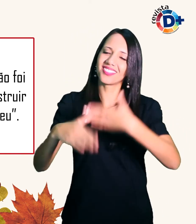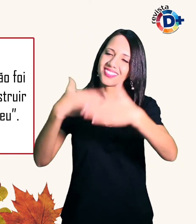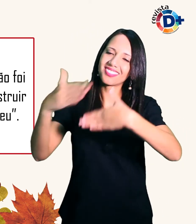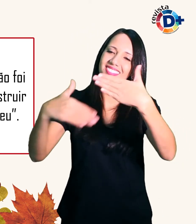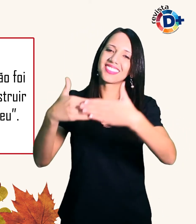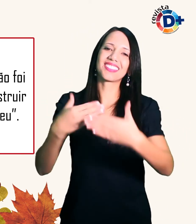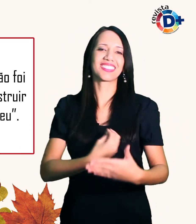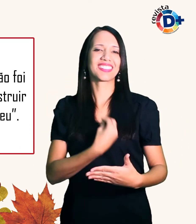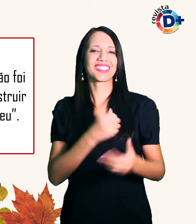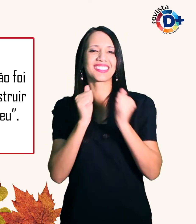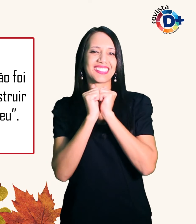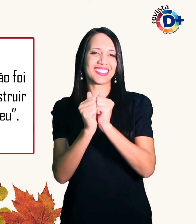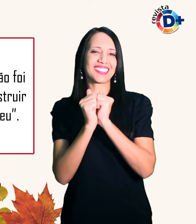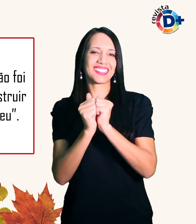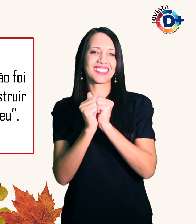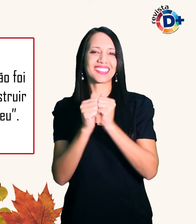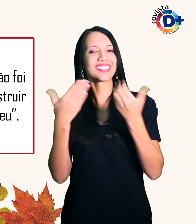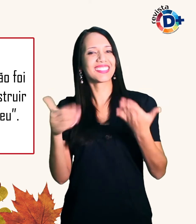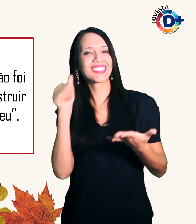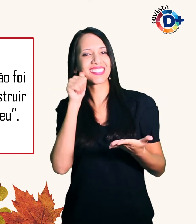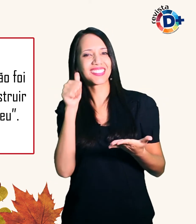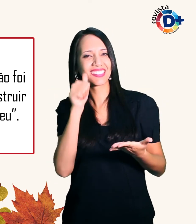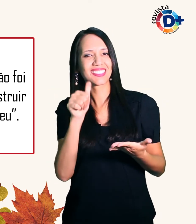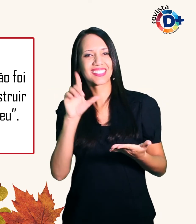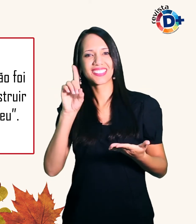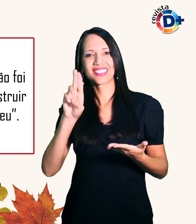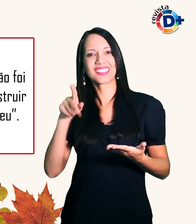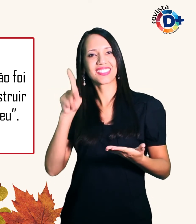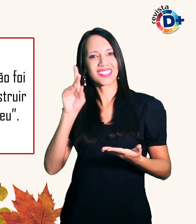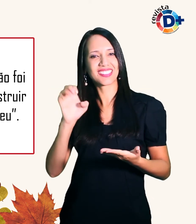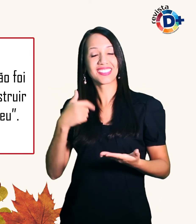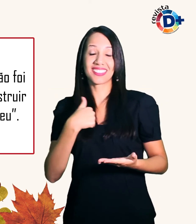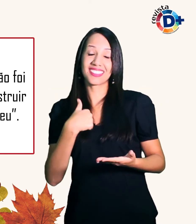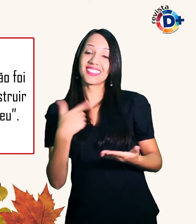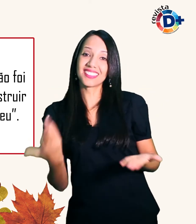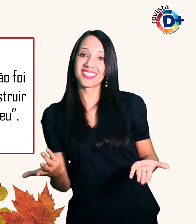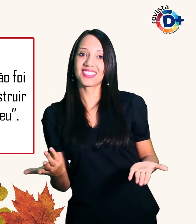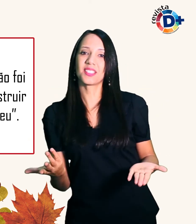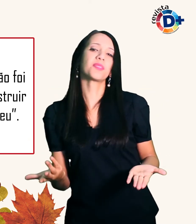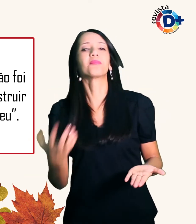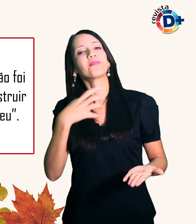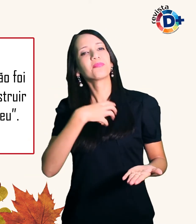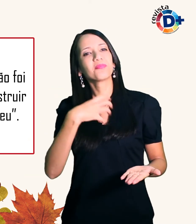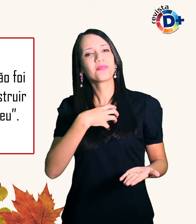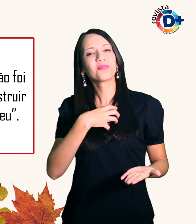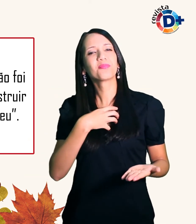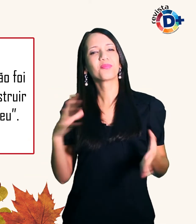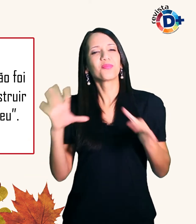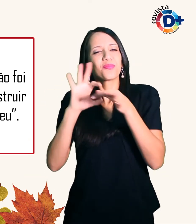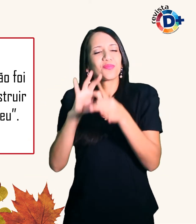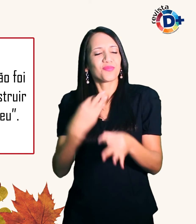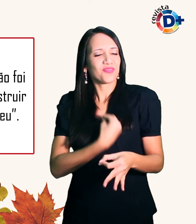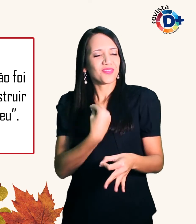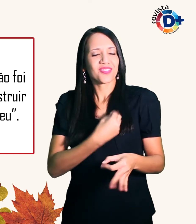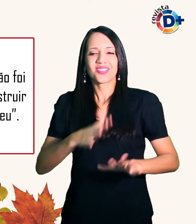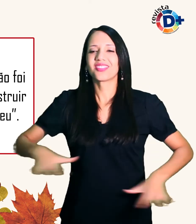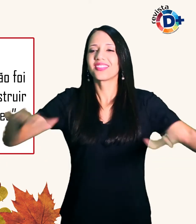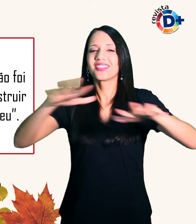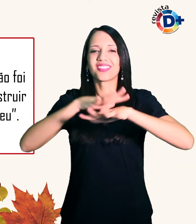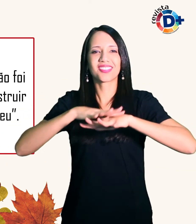juntos Ela o Duque e eu Embora inseridos em realidade acachapante